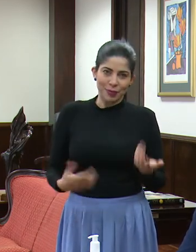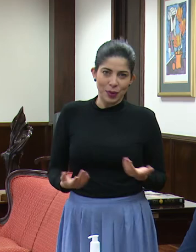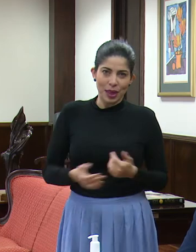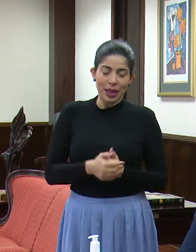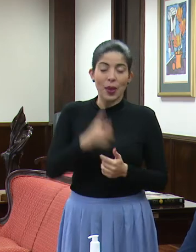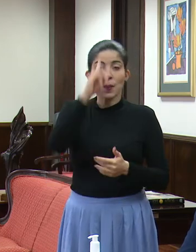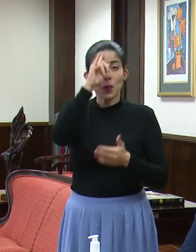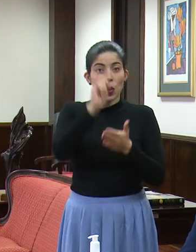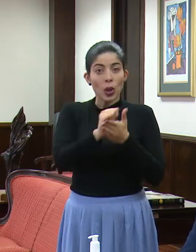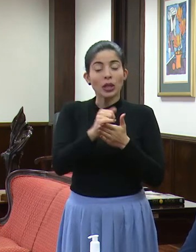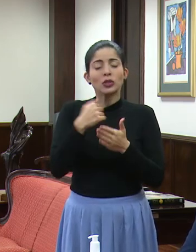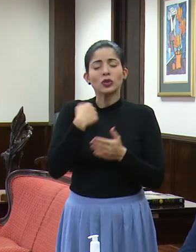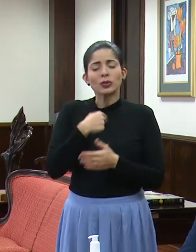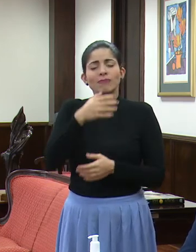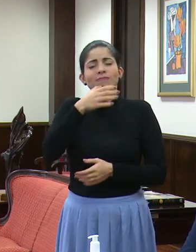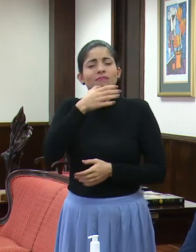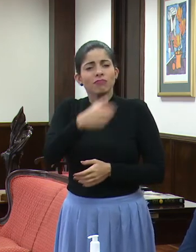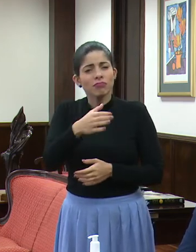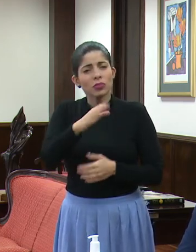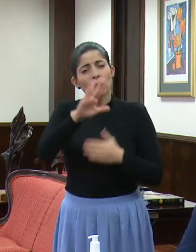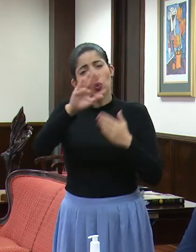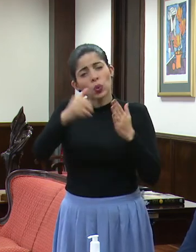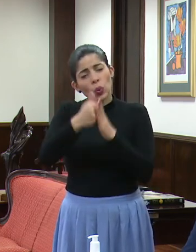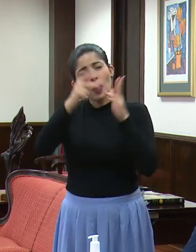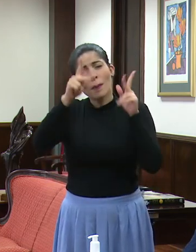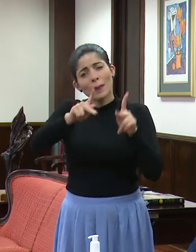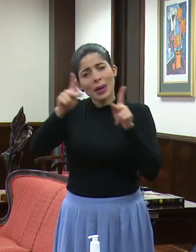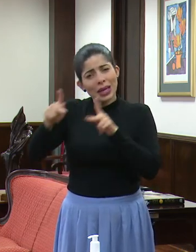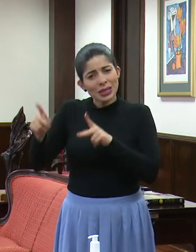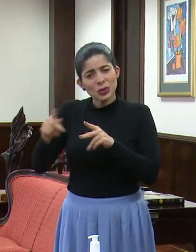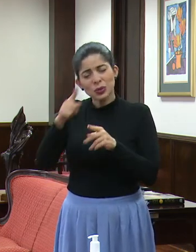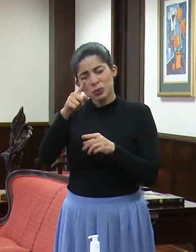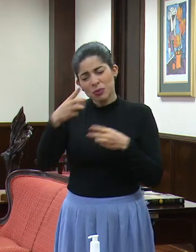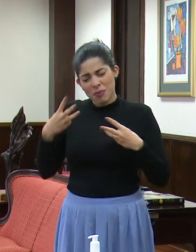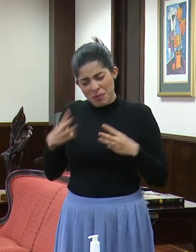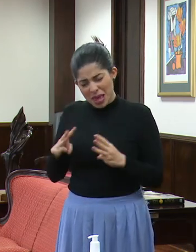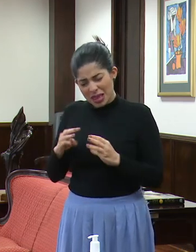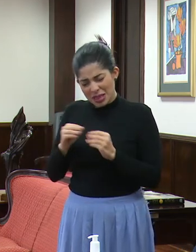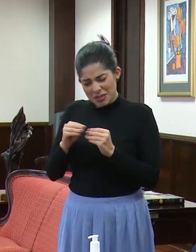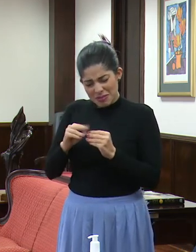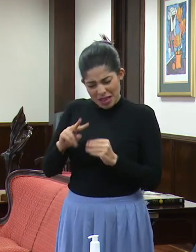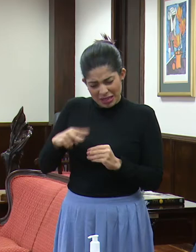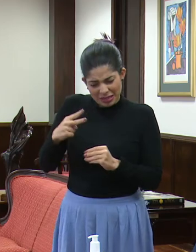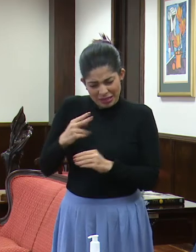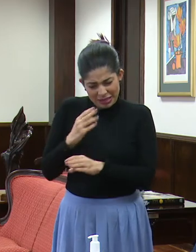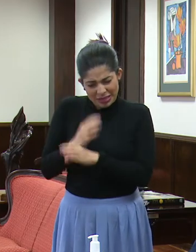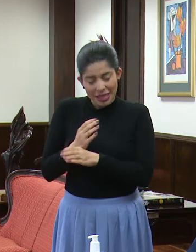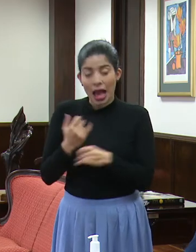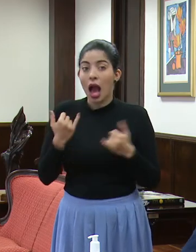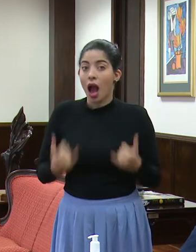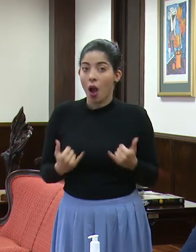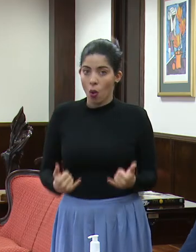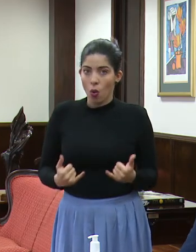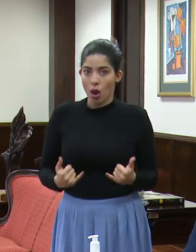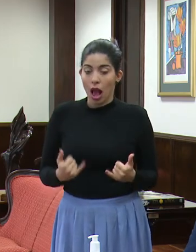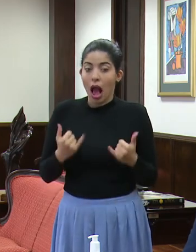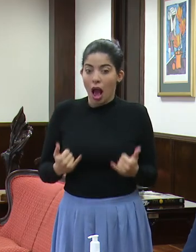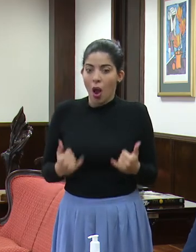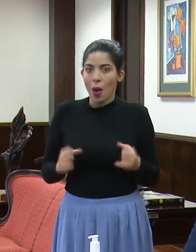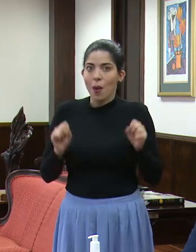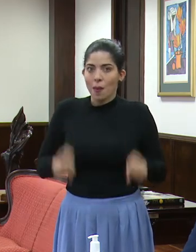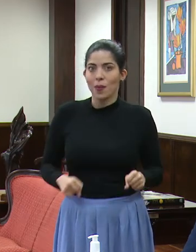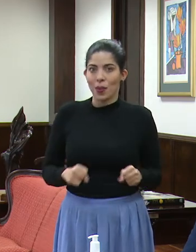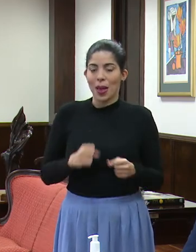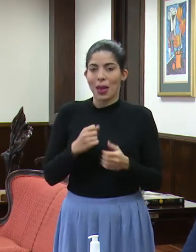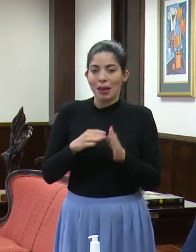Y por eso es la solicitud que le estamos haciendo a toda la población para extremar medidas ahora, que es cuando pudiésemos